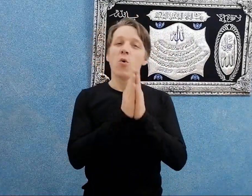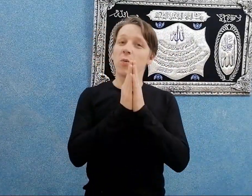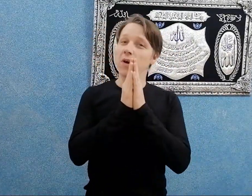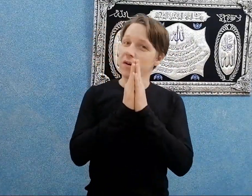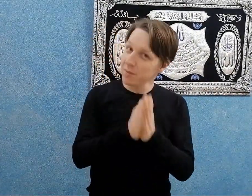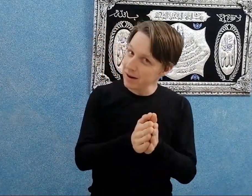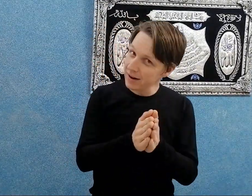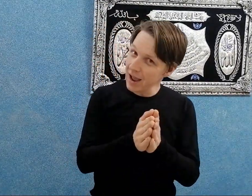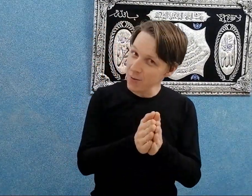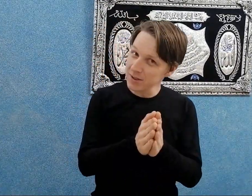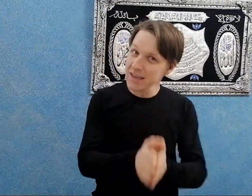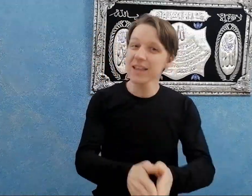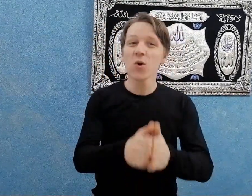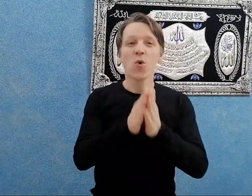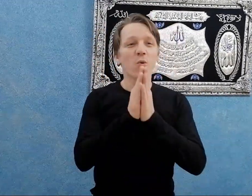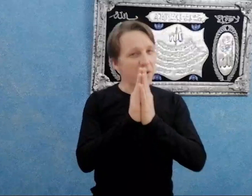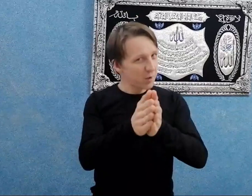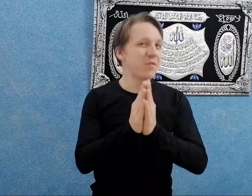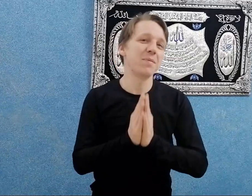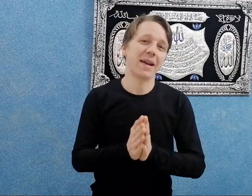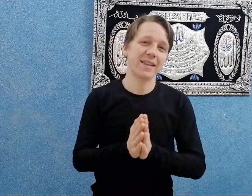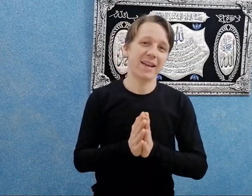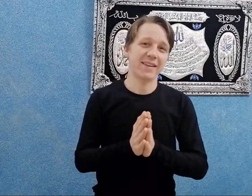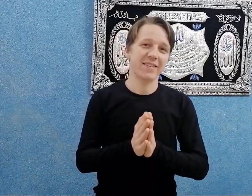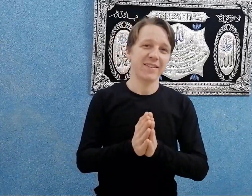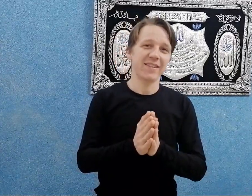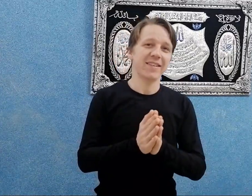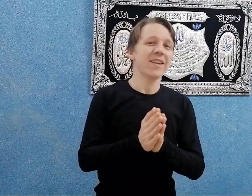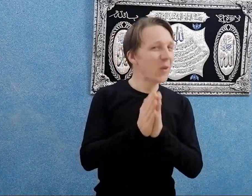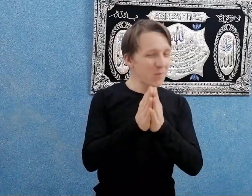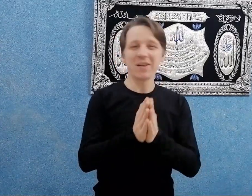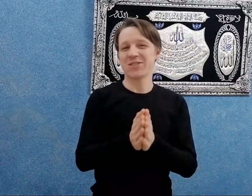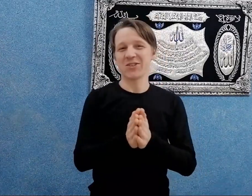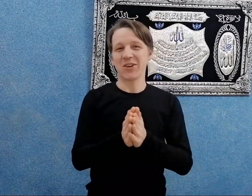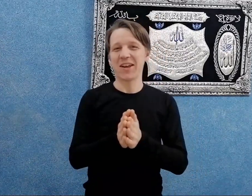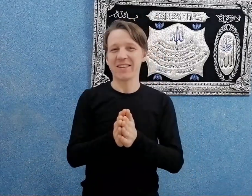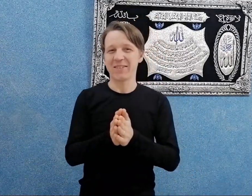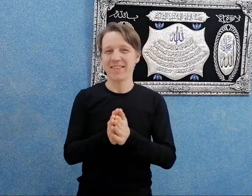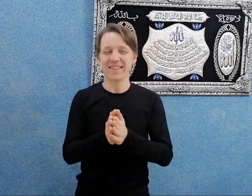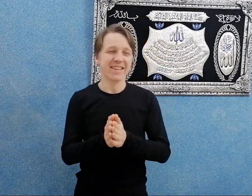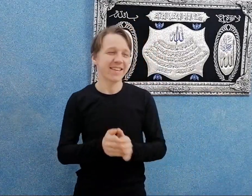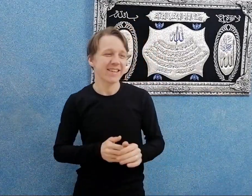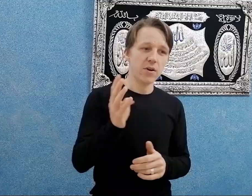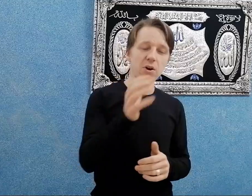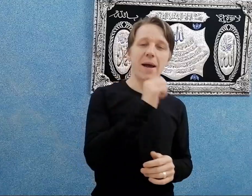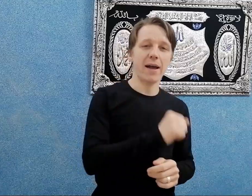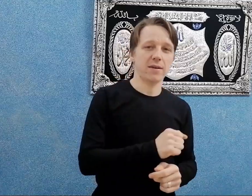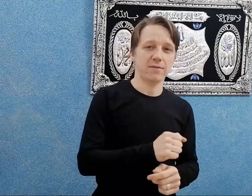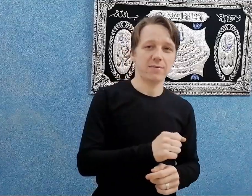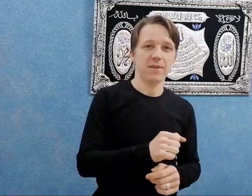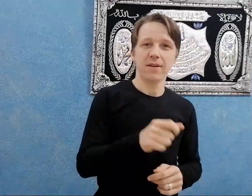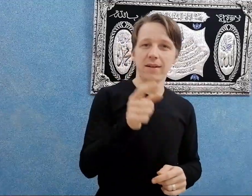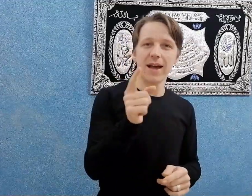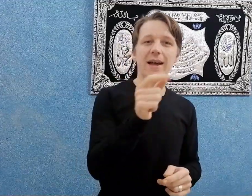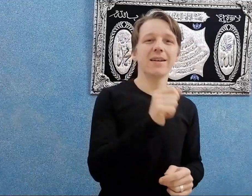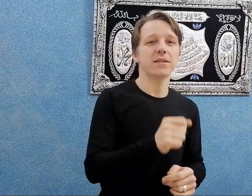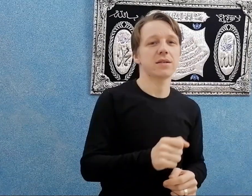ومجربة للاحوة ديت. ومجربة في المكان ده. ان هما الاسكندرية طبعا. رابع حاجة. اكلة